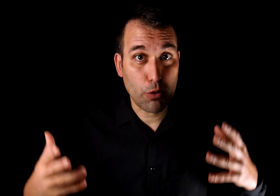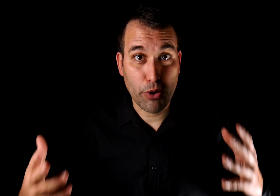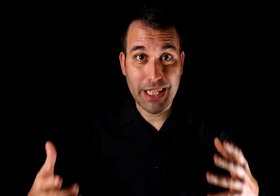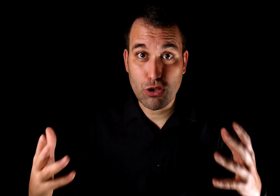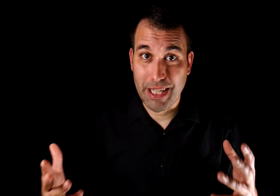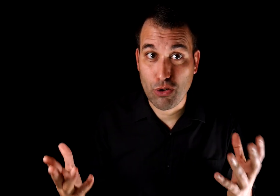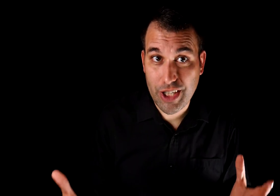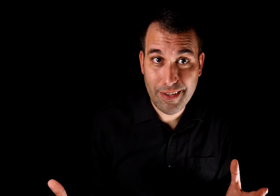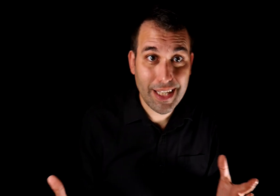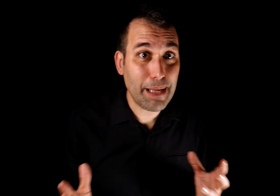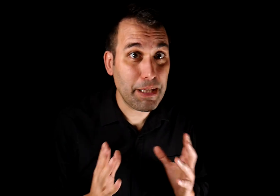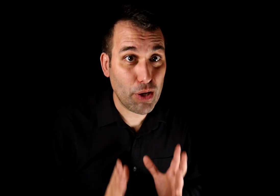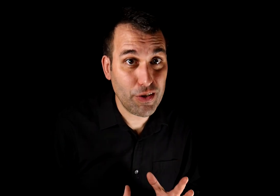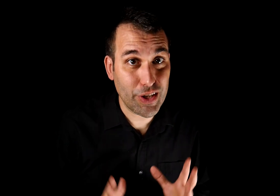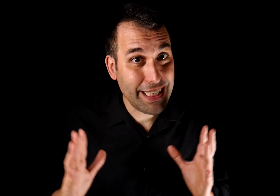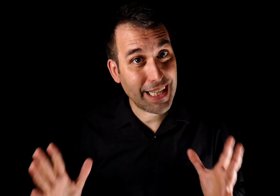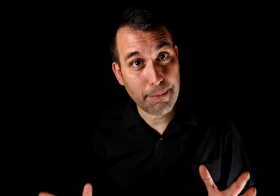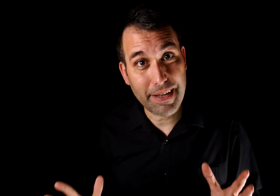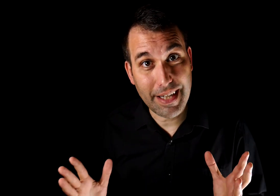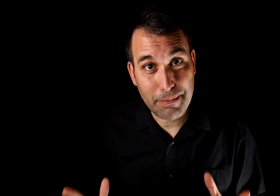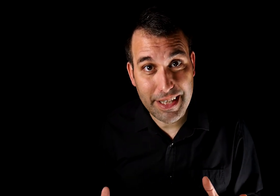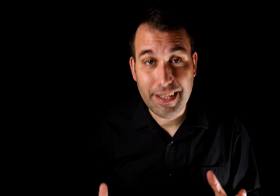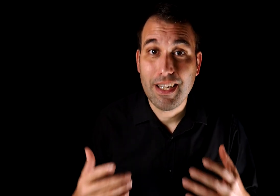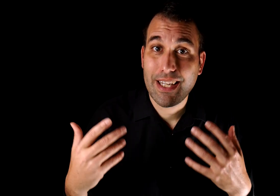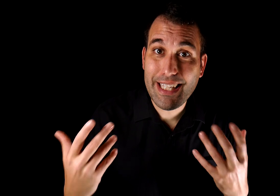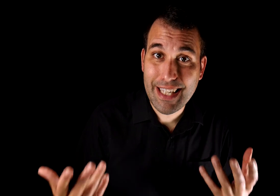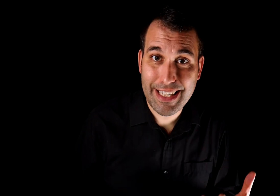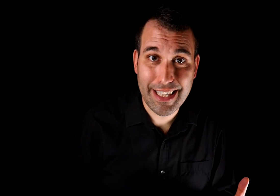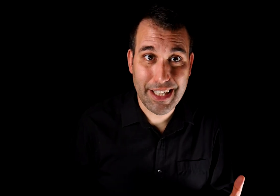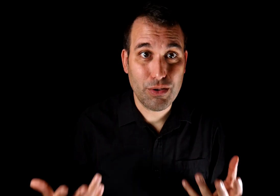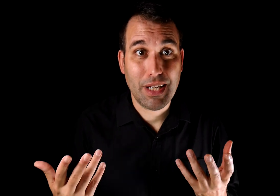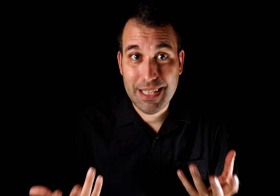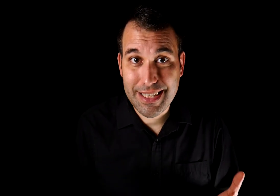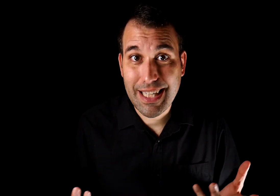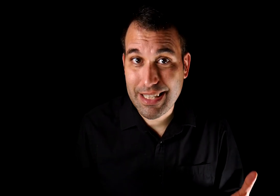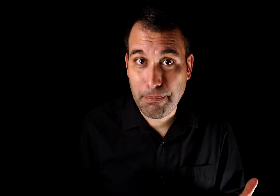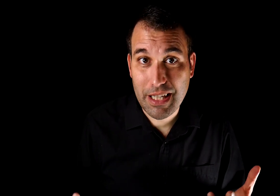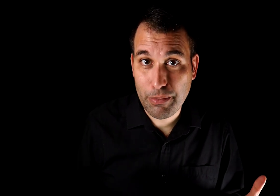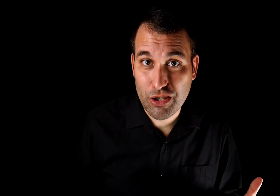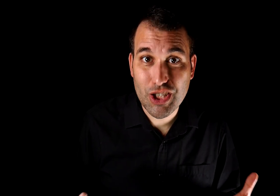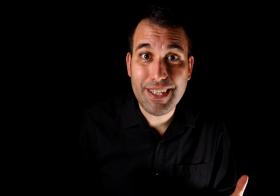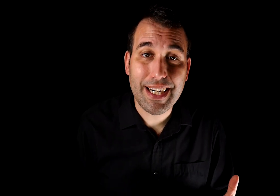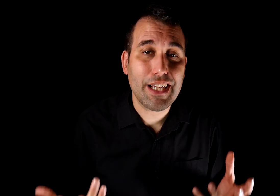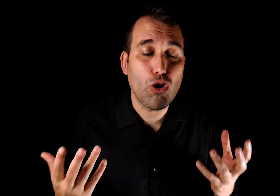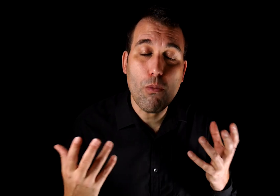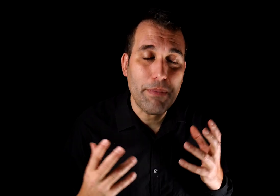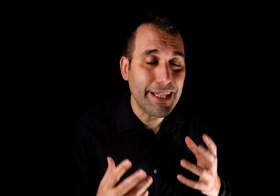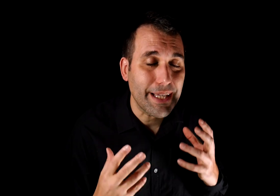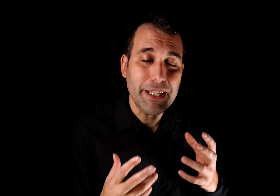podrás tomar conciencia de la manipulación y ser capaz de admitir que te han engañado antes de que la trampa del dominio se cierre completamente